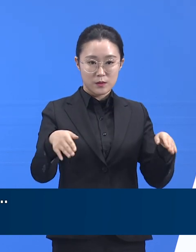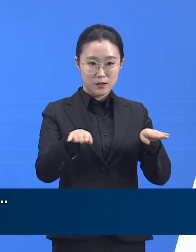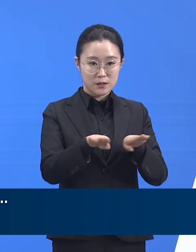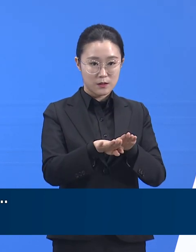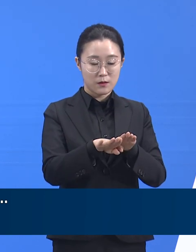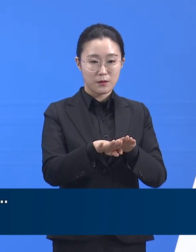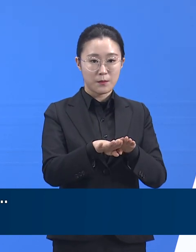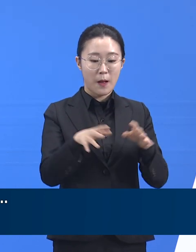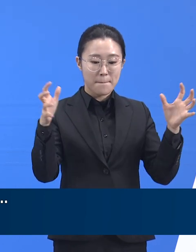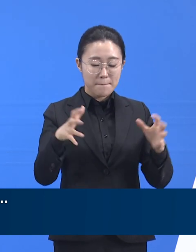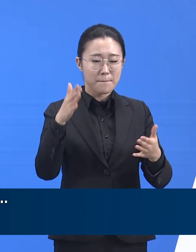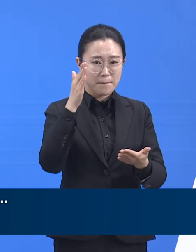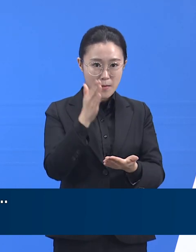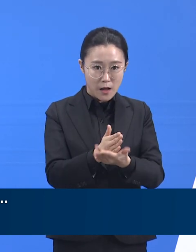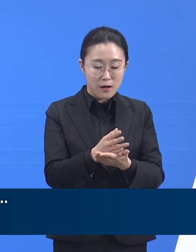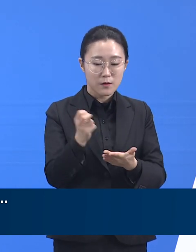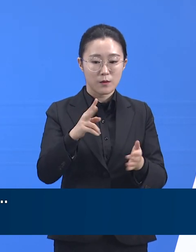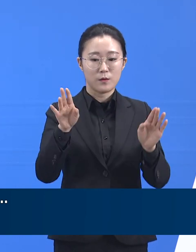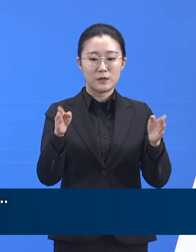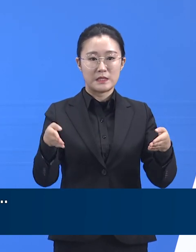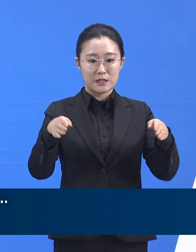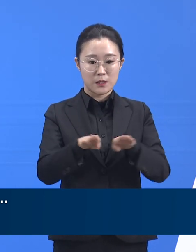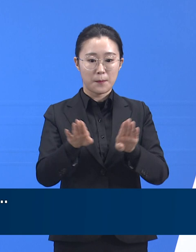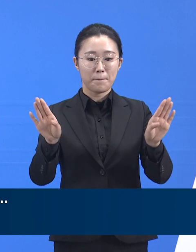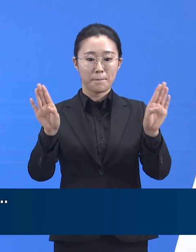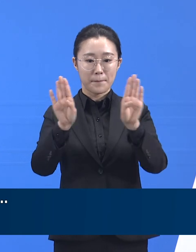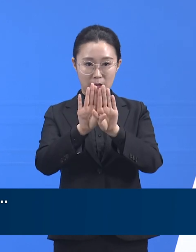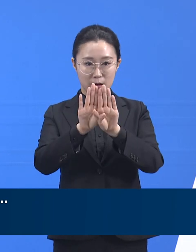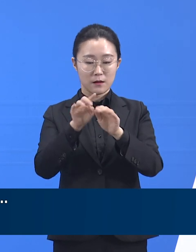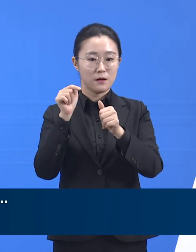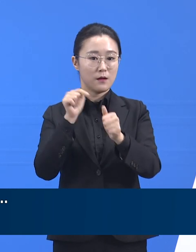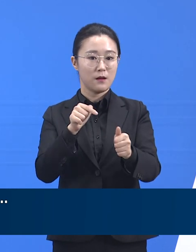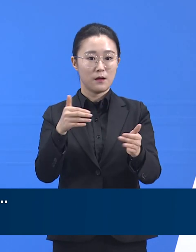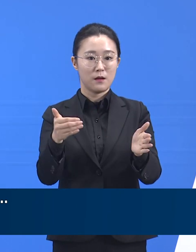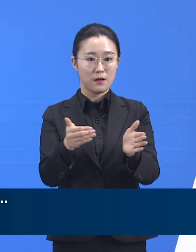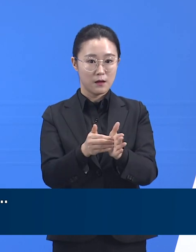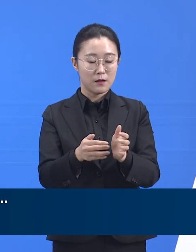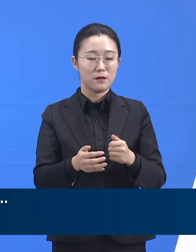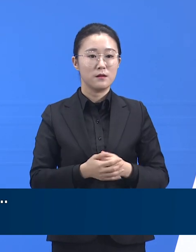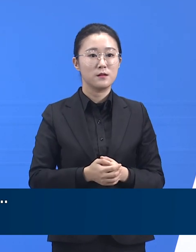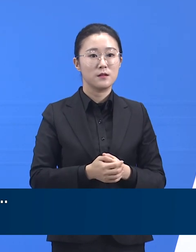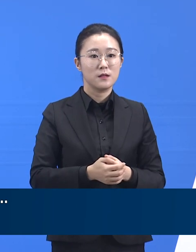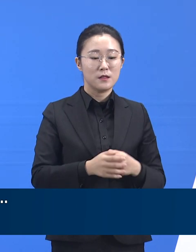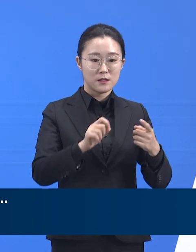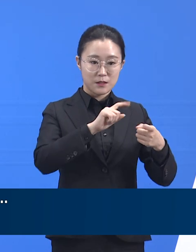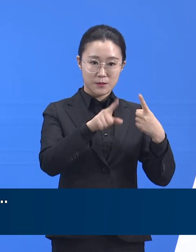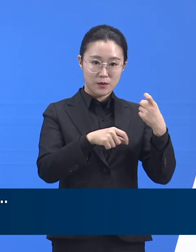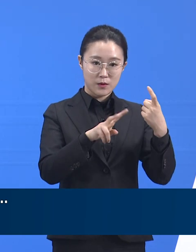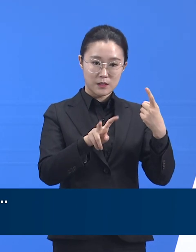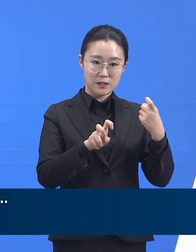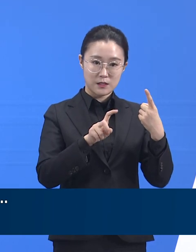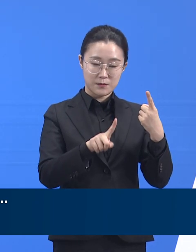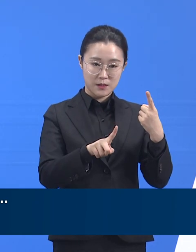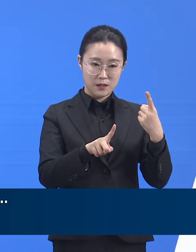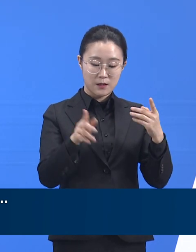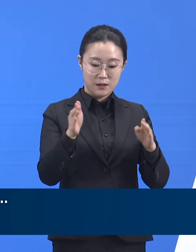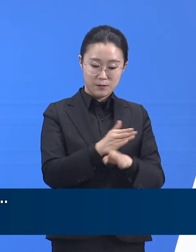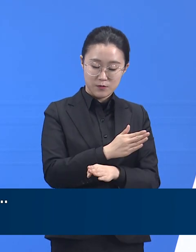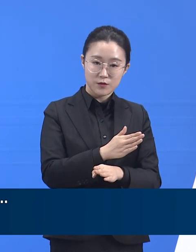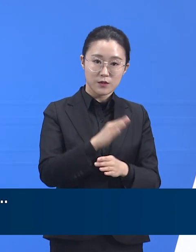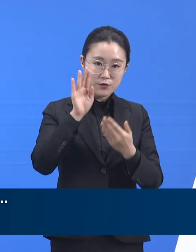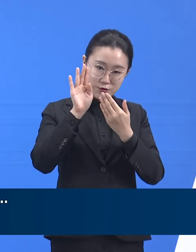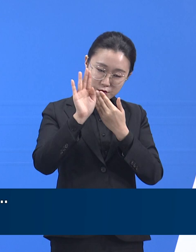조치하고 11월 21일부터 이 시설을 방문했거나 신도들과 접촉한 시민들은 보건소에서